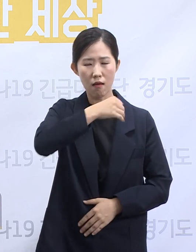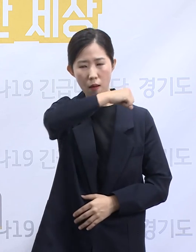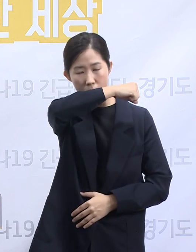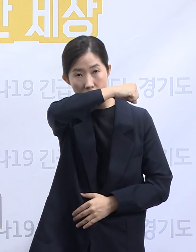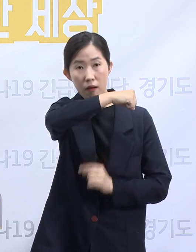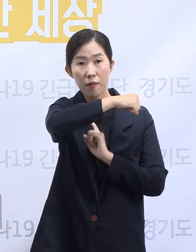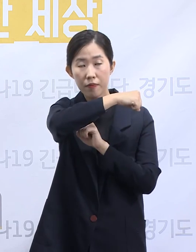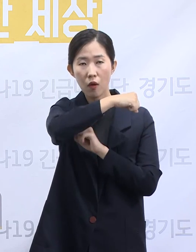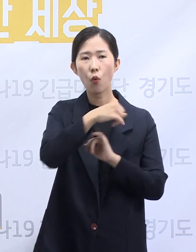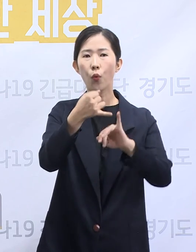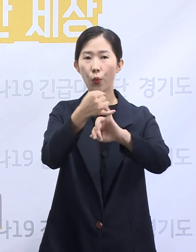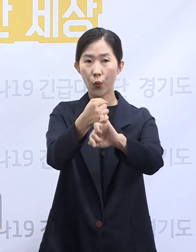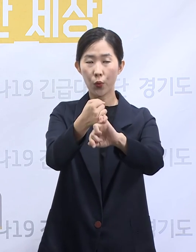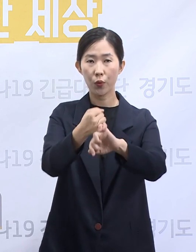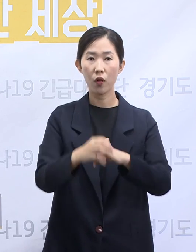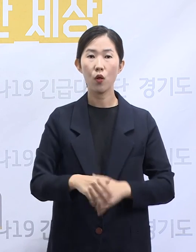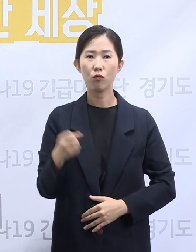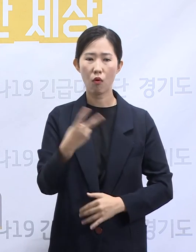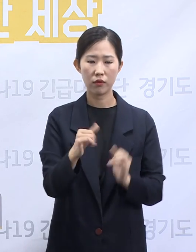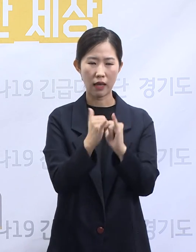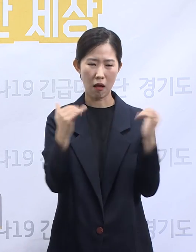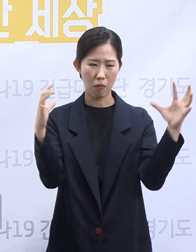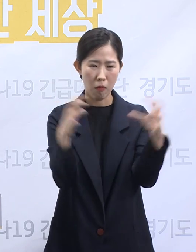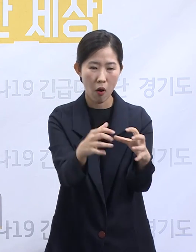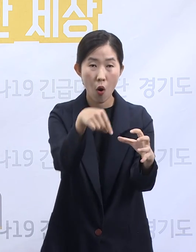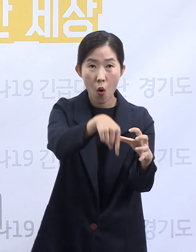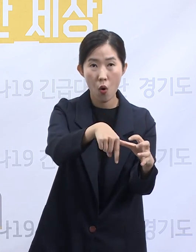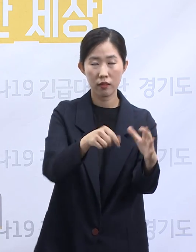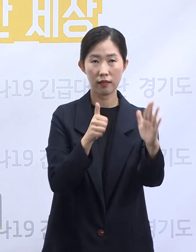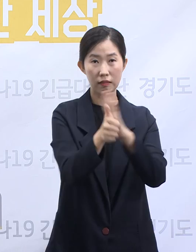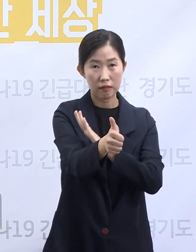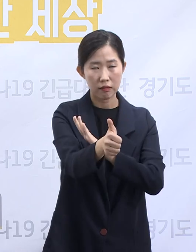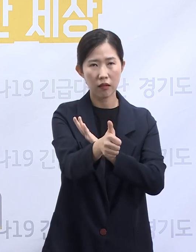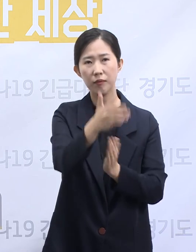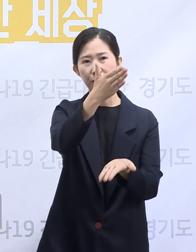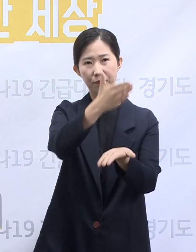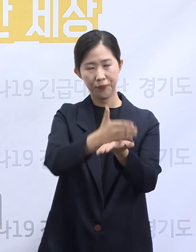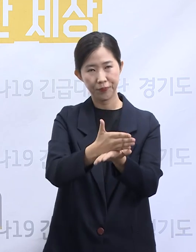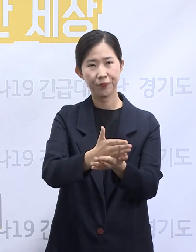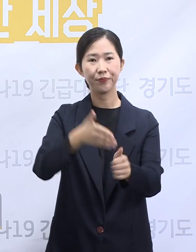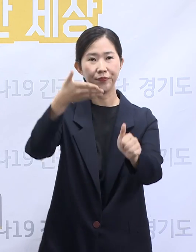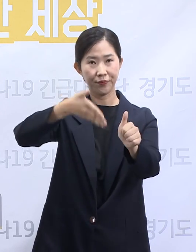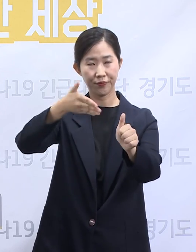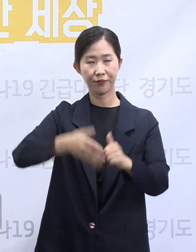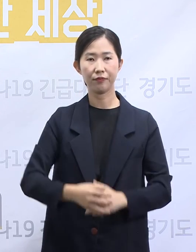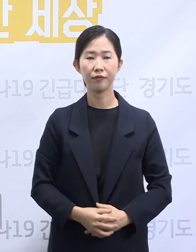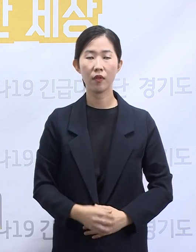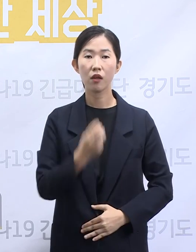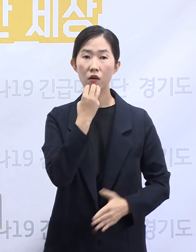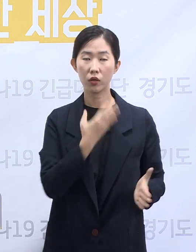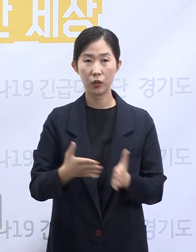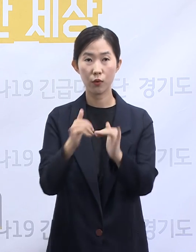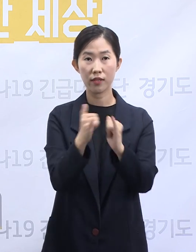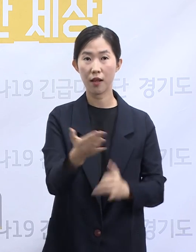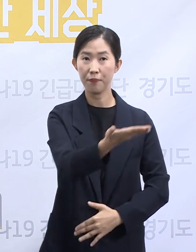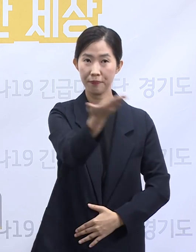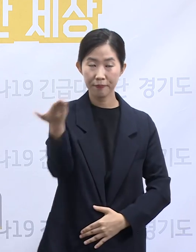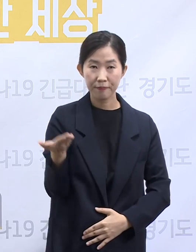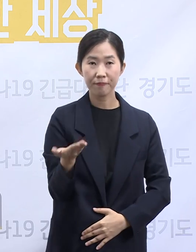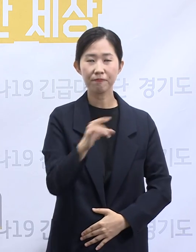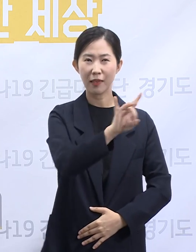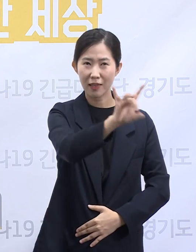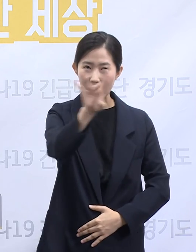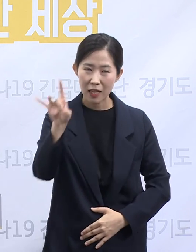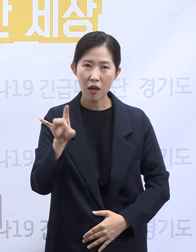준수해 주시고 다중이용시설의 운영 및 이용을 자제해 주실 것을 당부 드립니다. 도민 여러분 한 분 한 분이 방역의